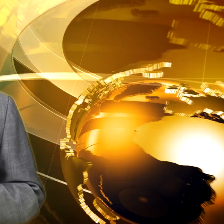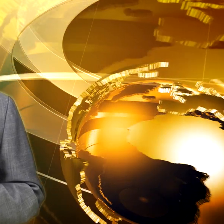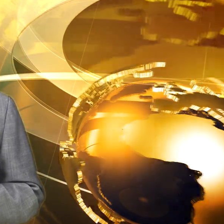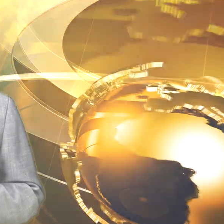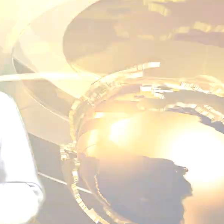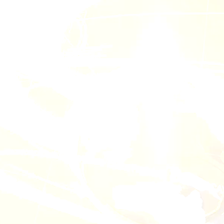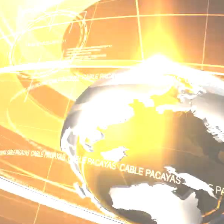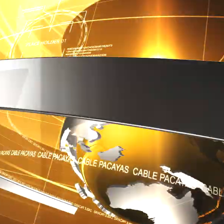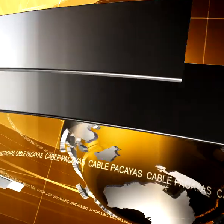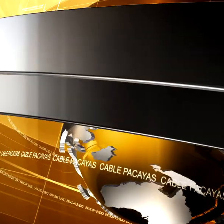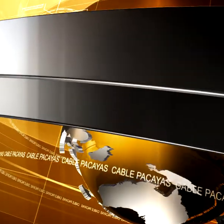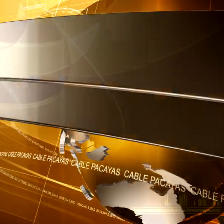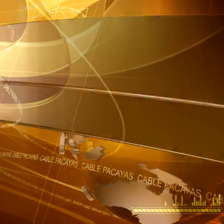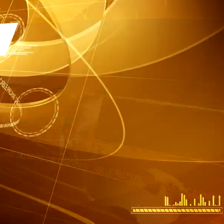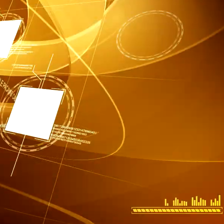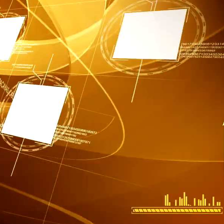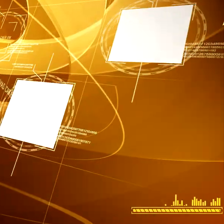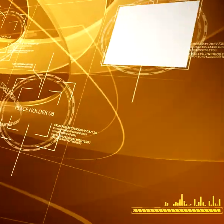en Cartago.